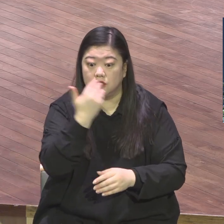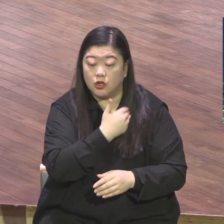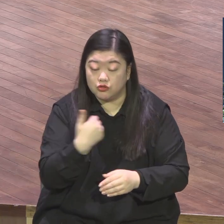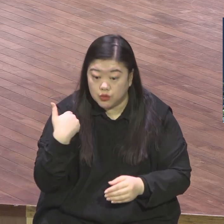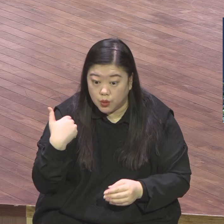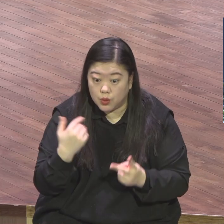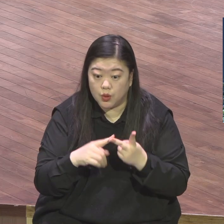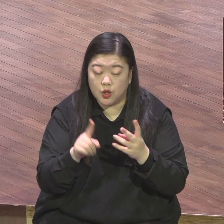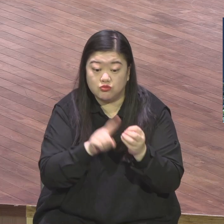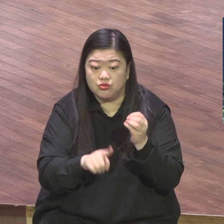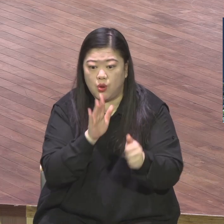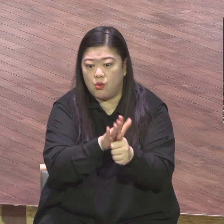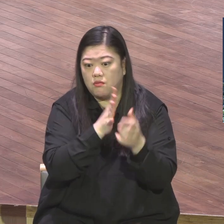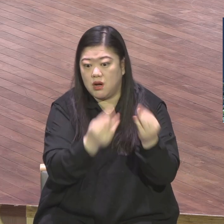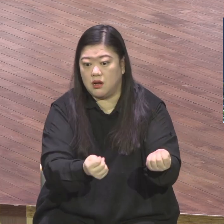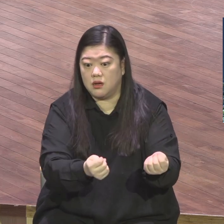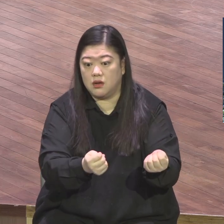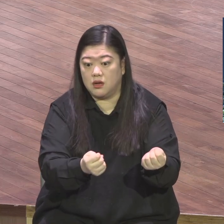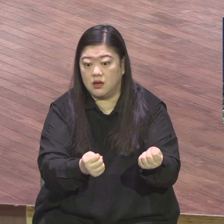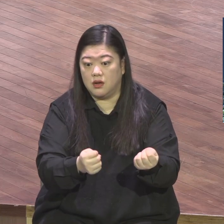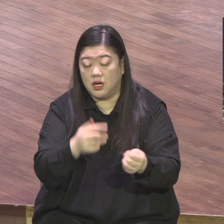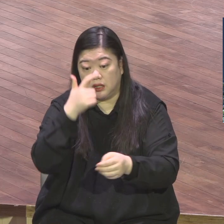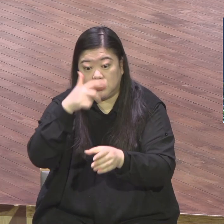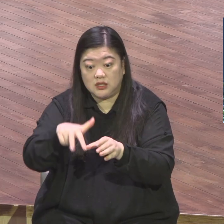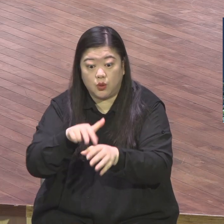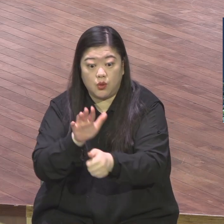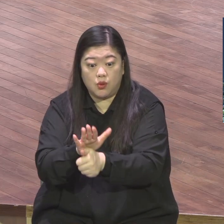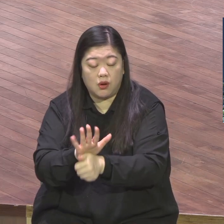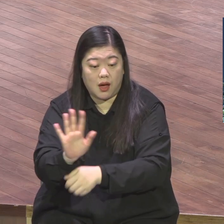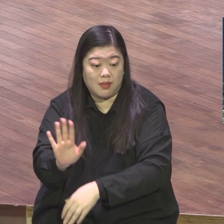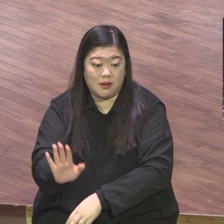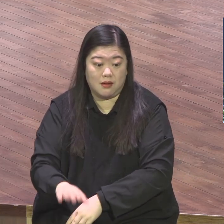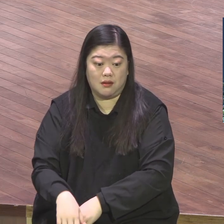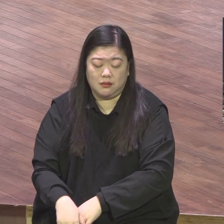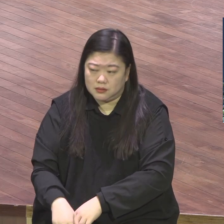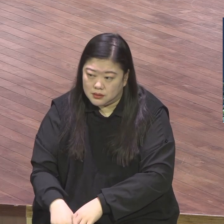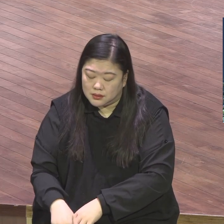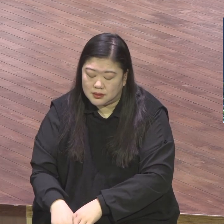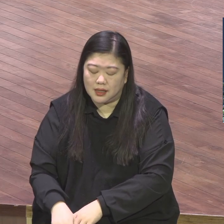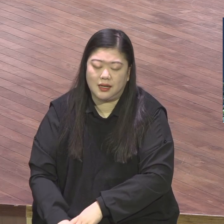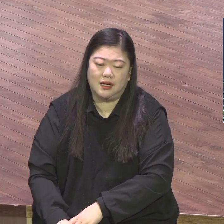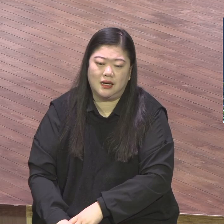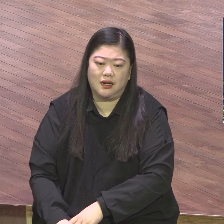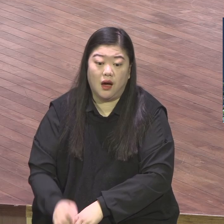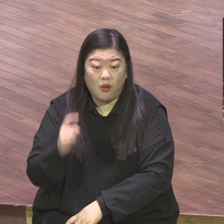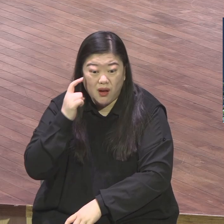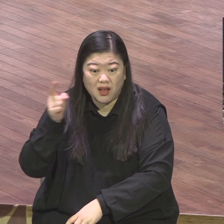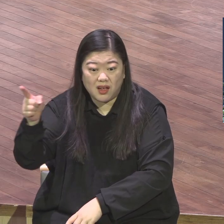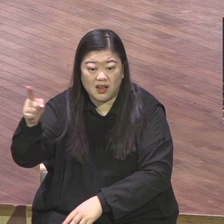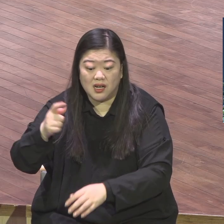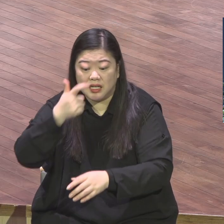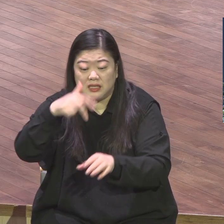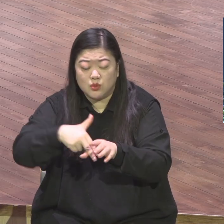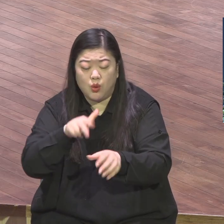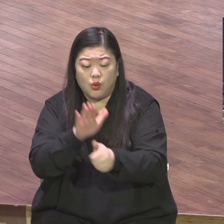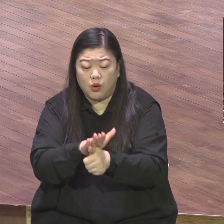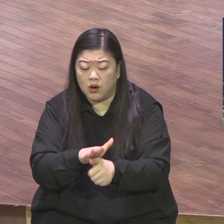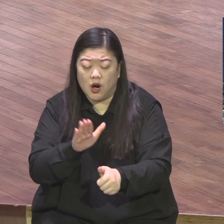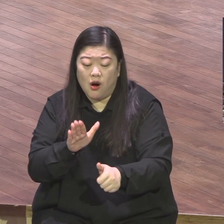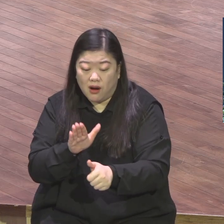사단이 내가 직분을 올바로 감당할 때 내 자녀까지 우리